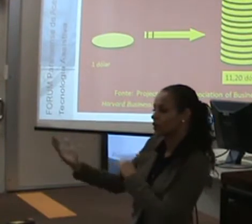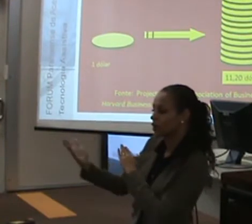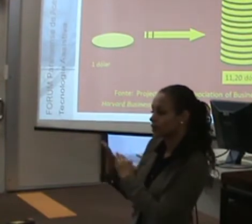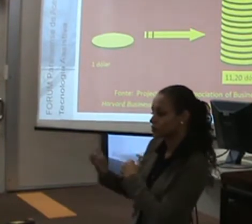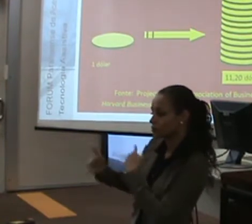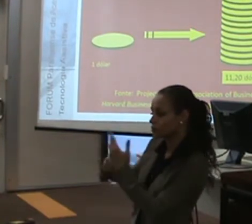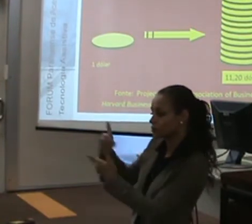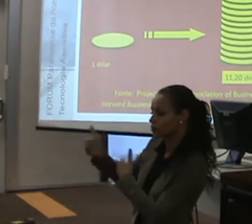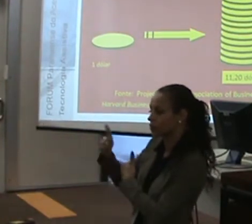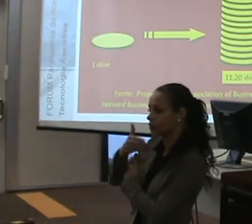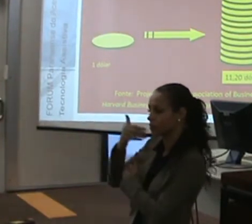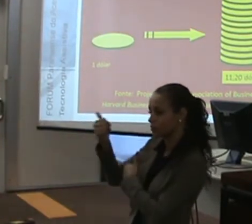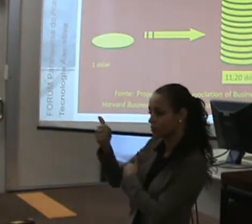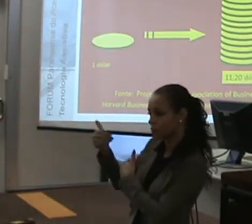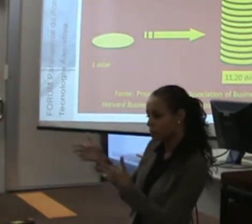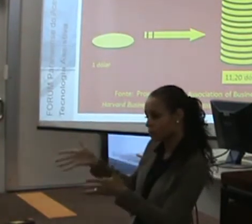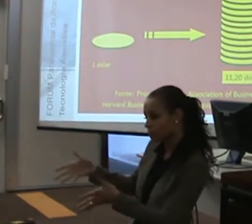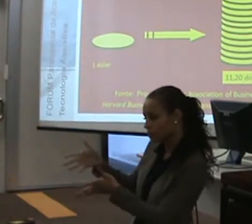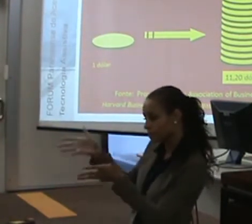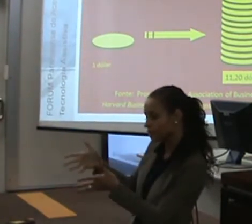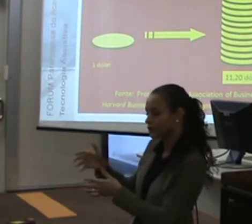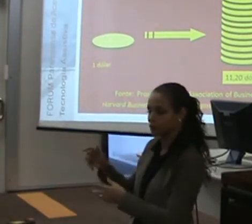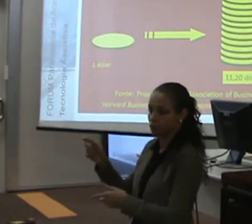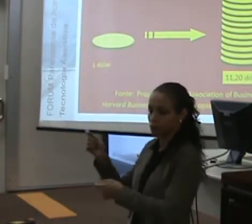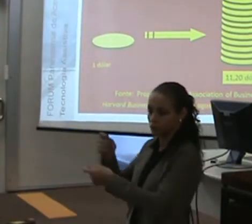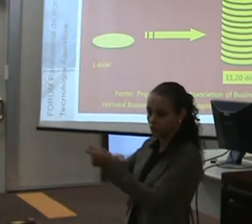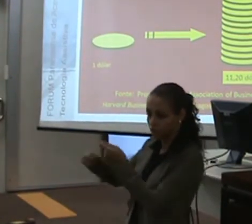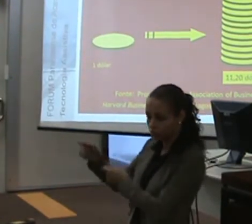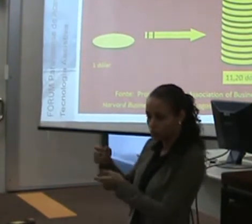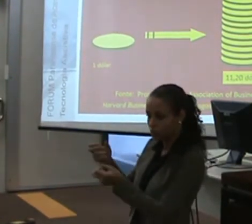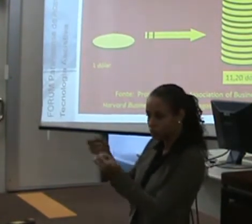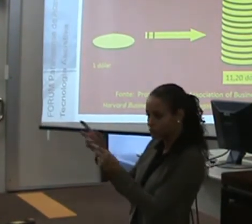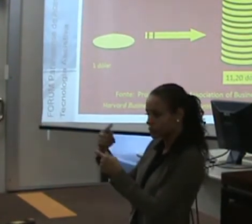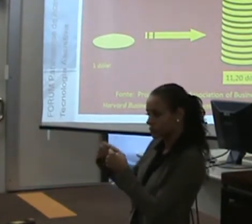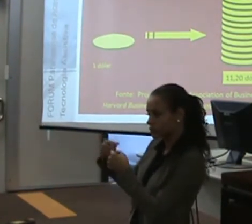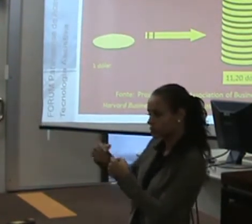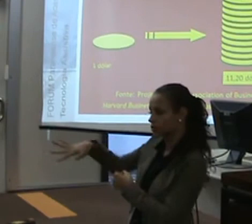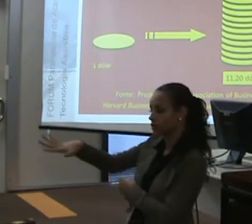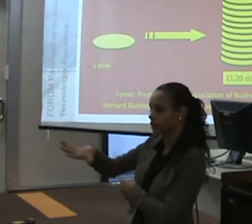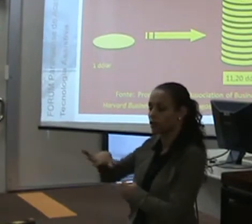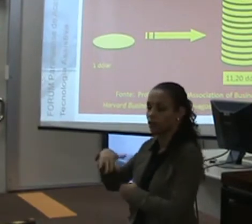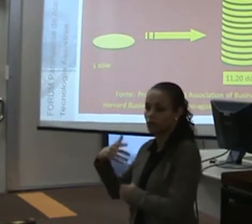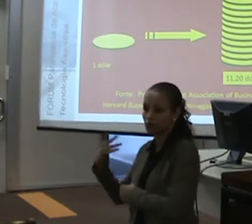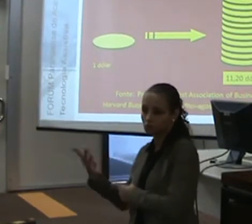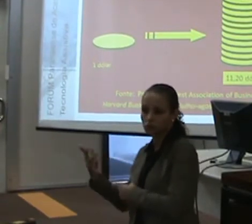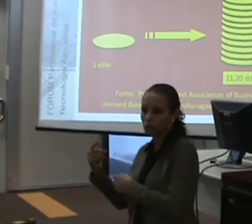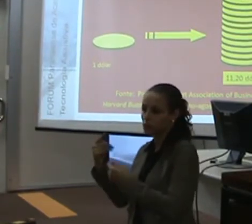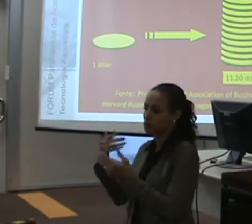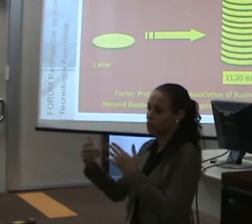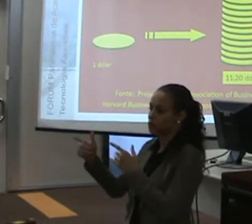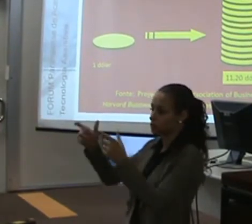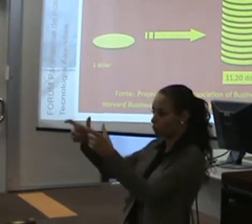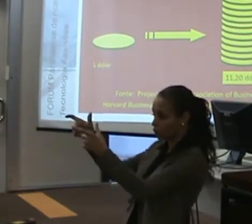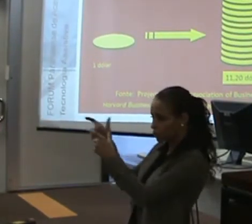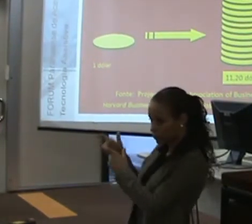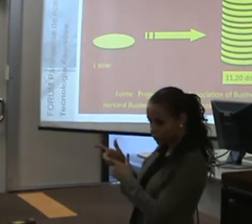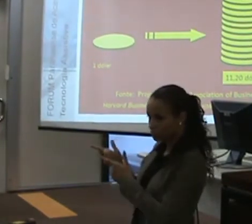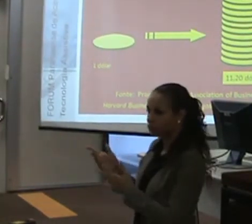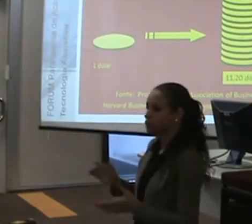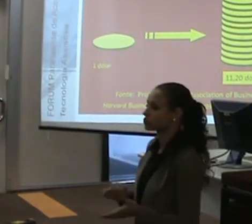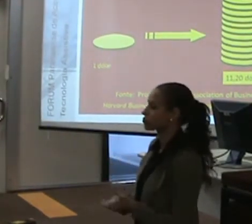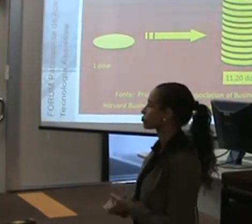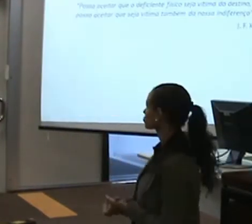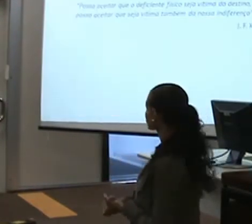pra gente melhorar, né, o nosso impacto, seja no comércio, seja na cidade, seja, né, em qualquer atividade que a gente esteja